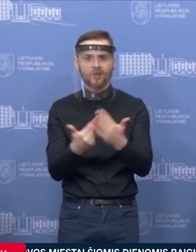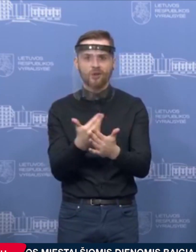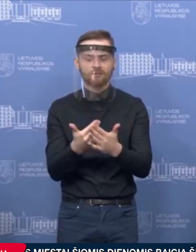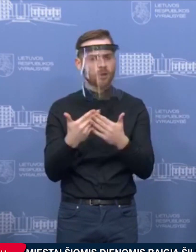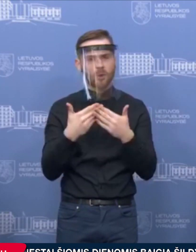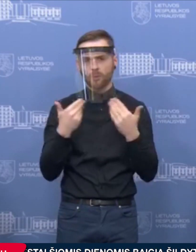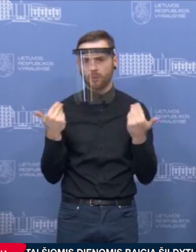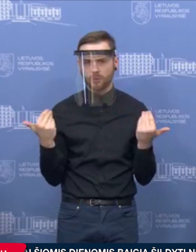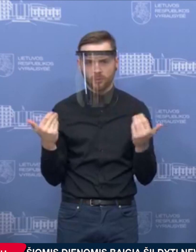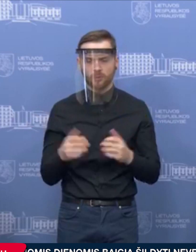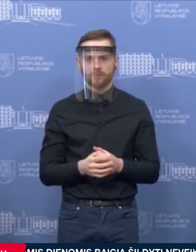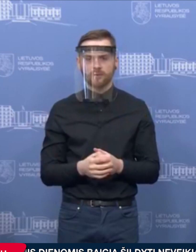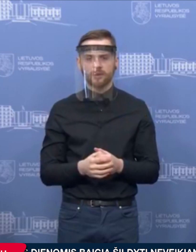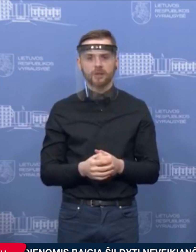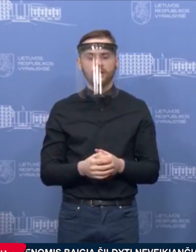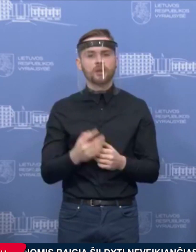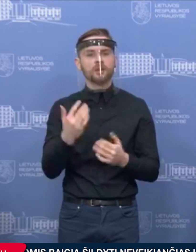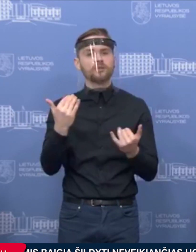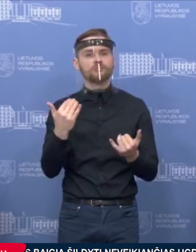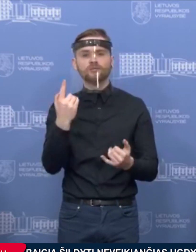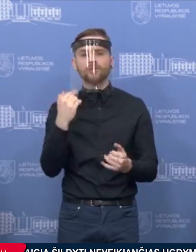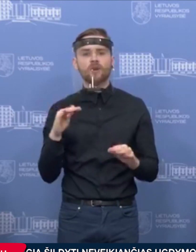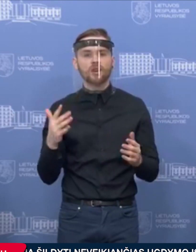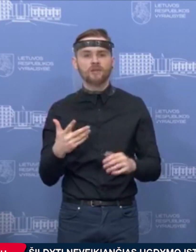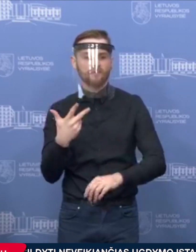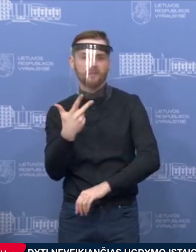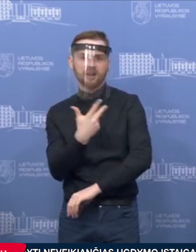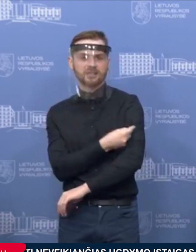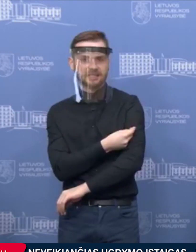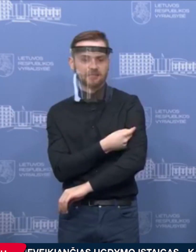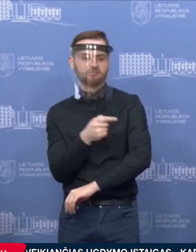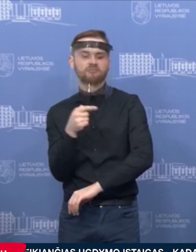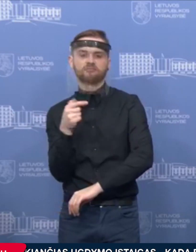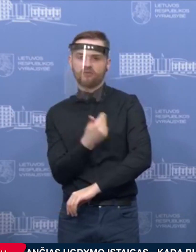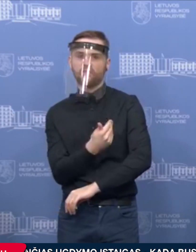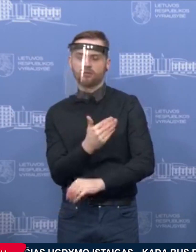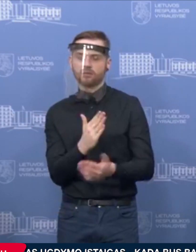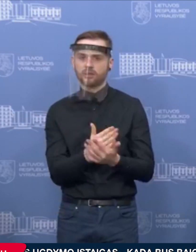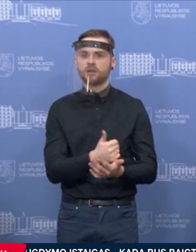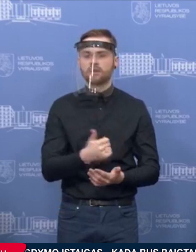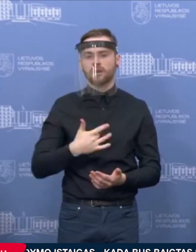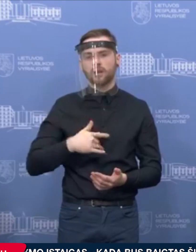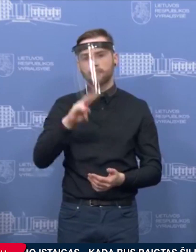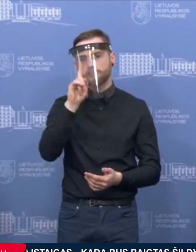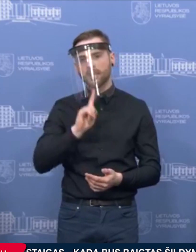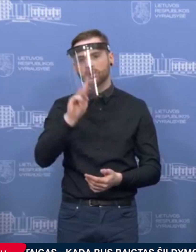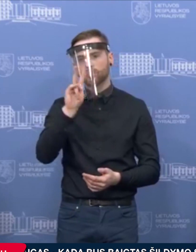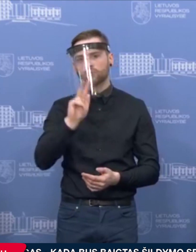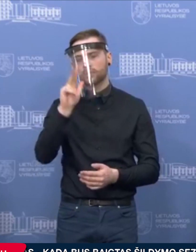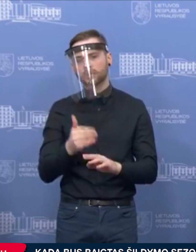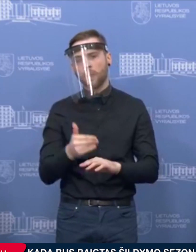Didžiausias mūsų viltis yra siemas su vakcinomis, kad vakcina vis dėl to nuo kelių mėnesių iki